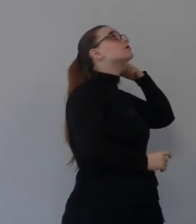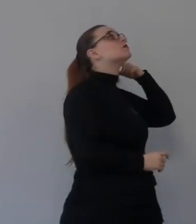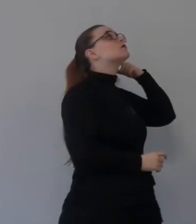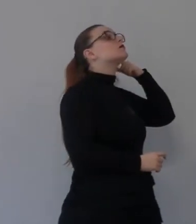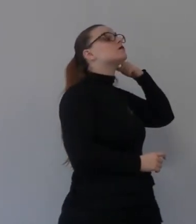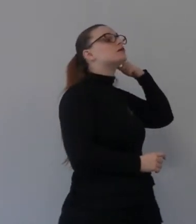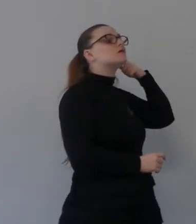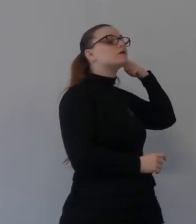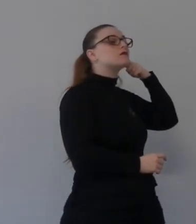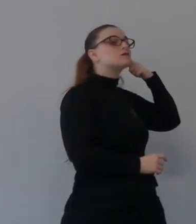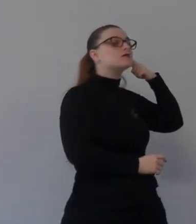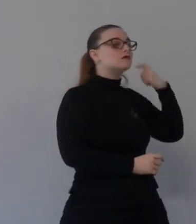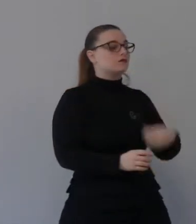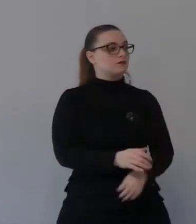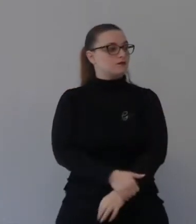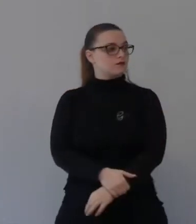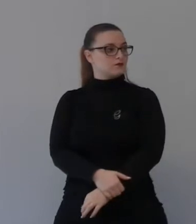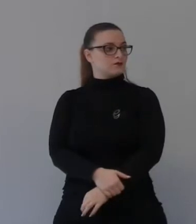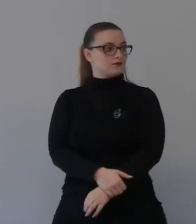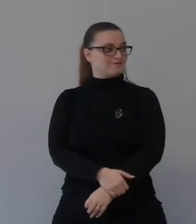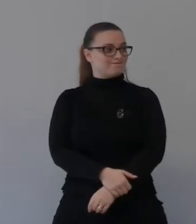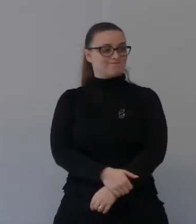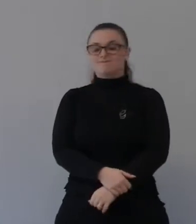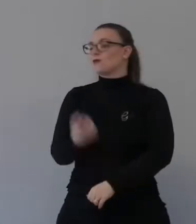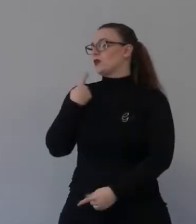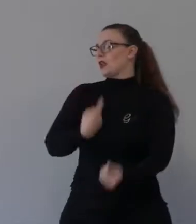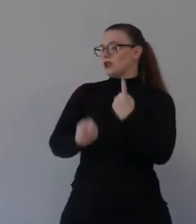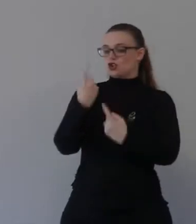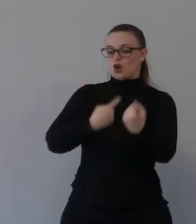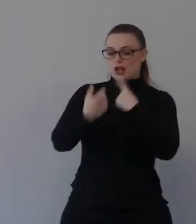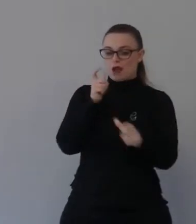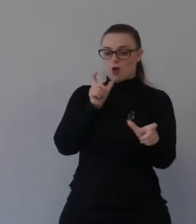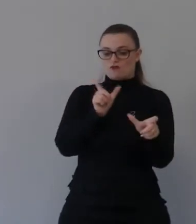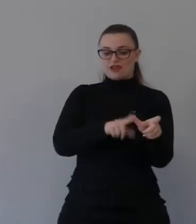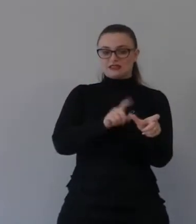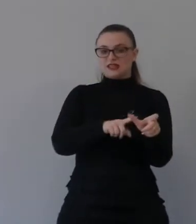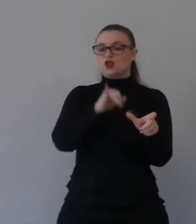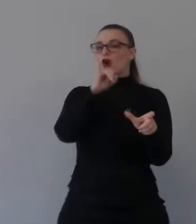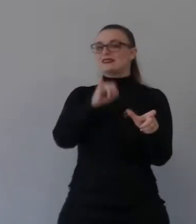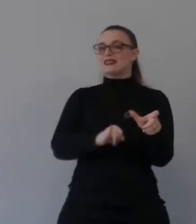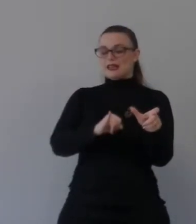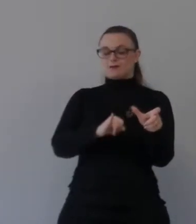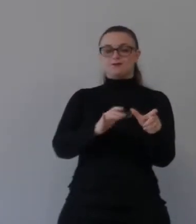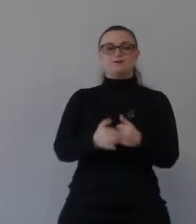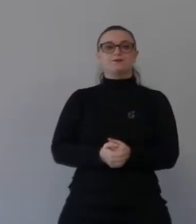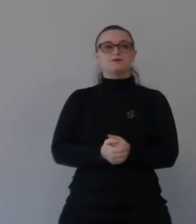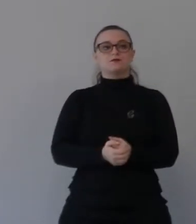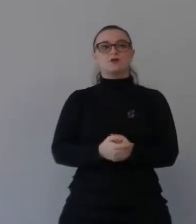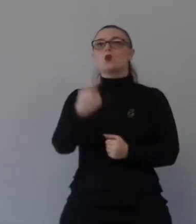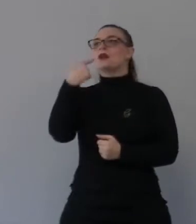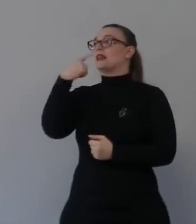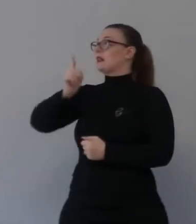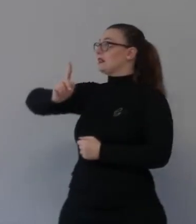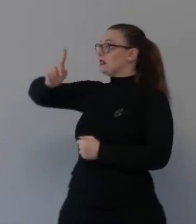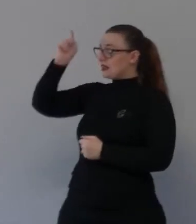ritorniamo al nostro versetto di di Isaia Dio per mezzo di Gesù risolverà un